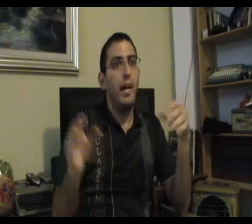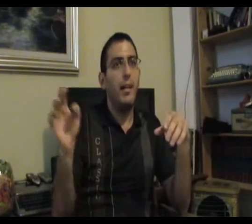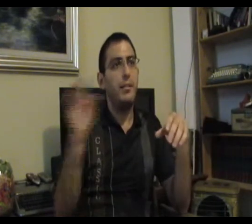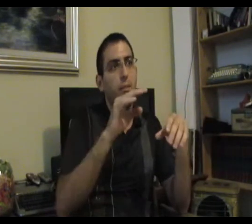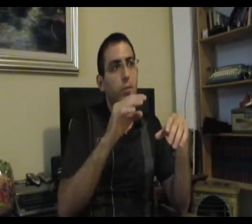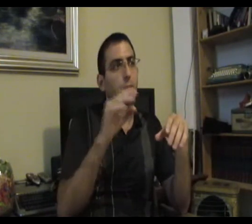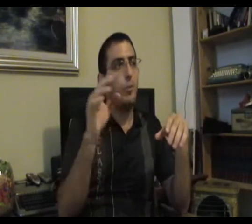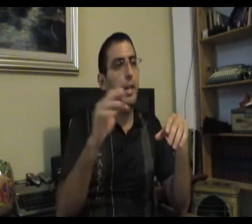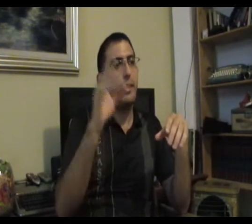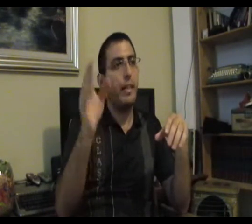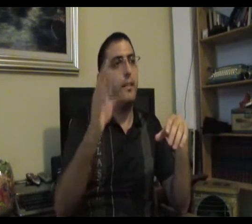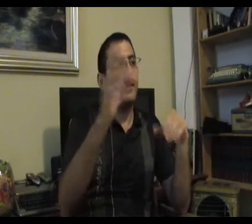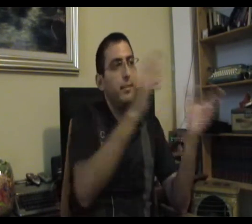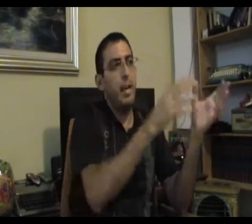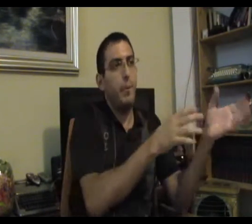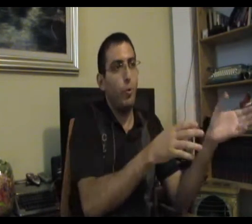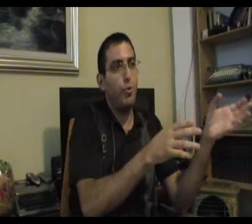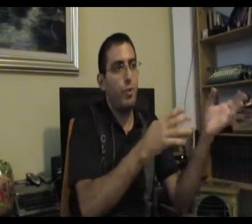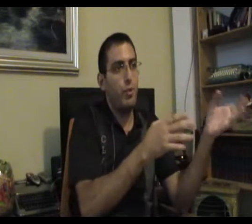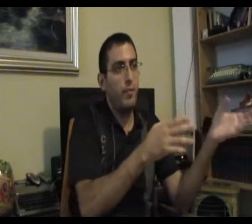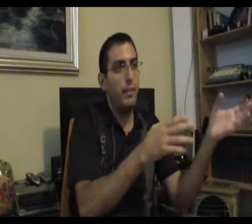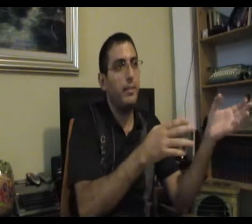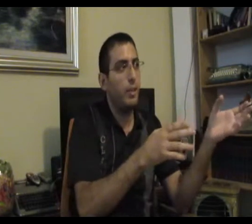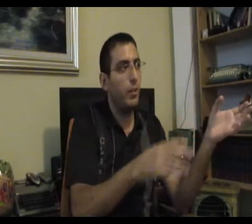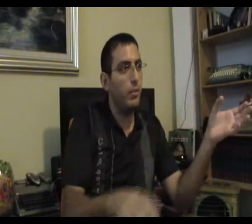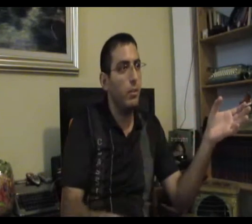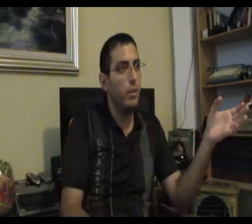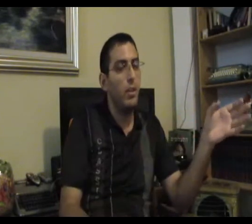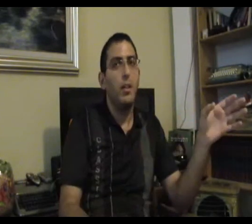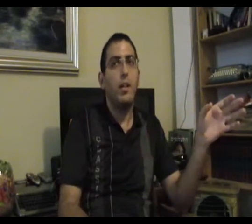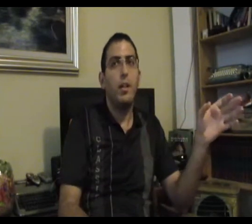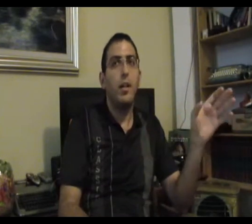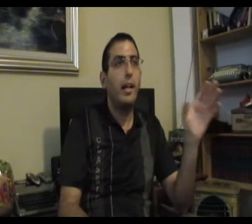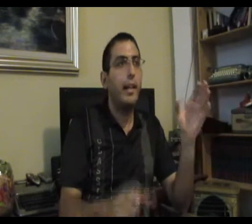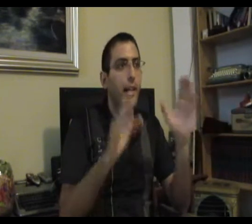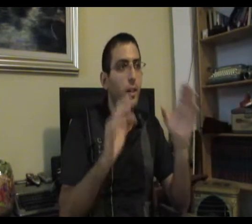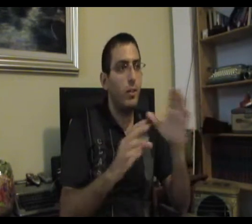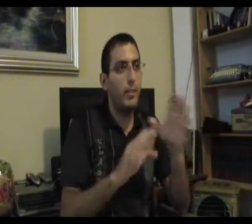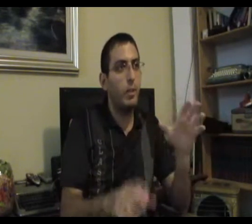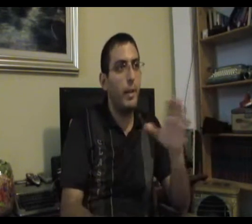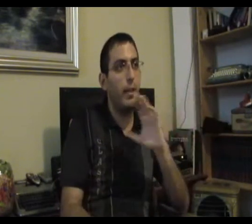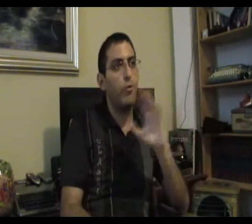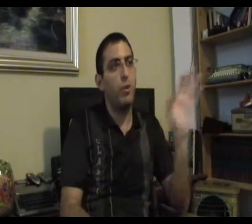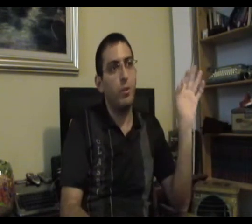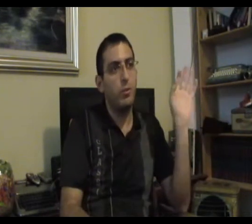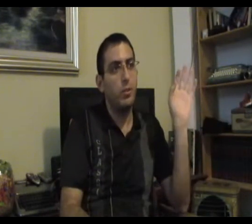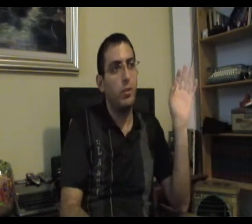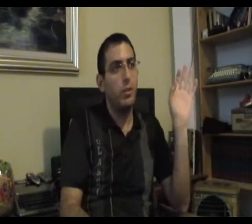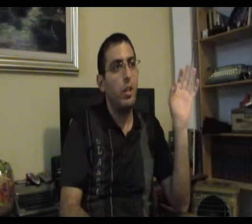ואז הוא אומר לי תגיד לי, זה הפירוש, הבנתי את זה נכון, אני כעקרון כאקסיומה אגיד לו שלא. לא